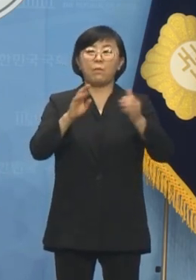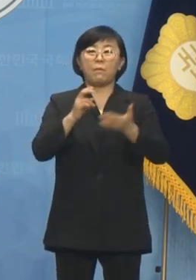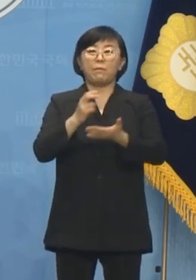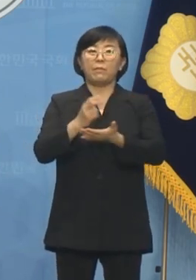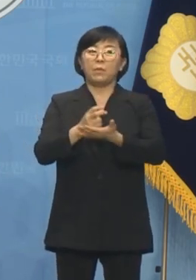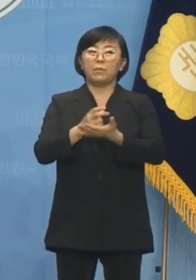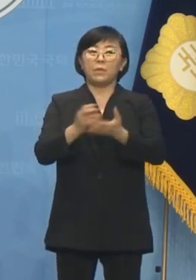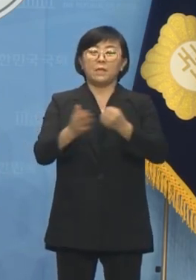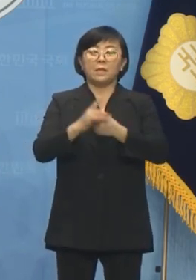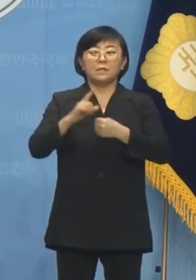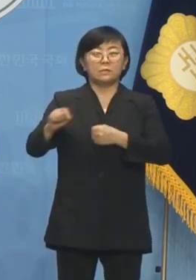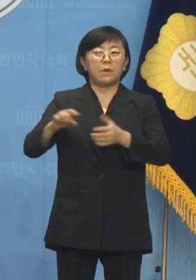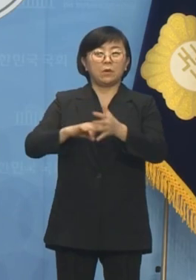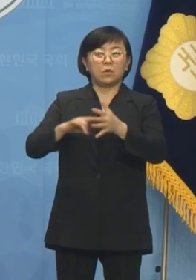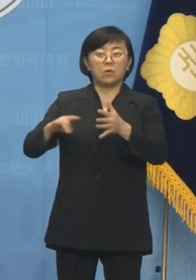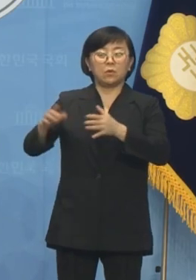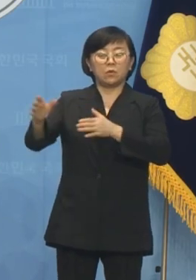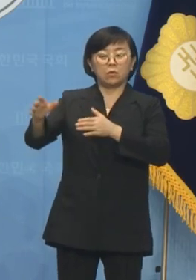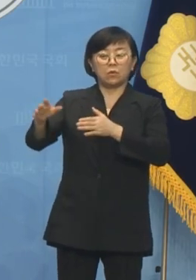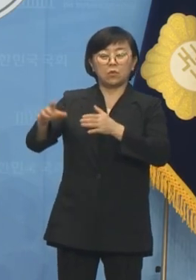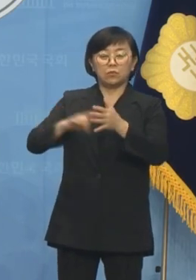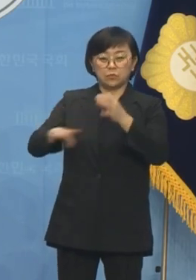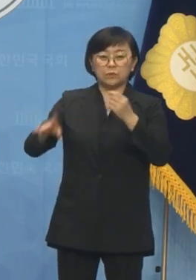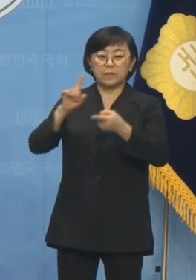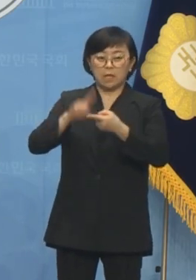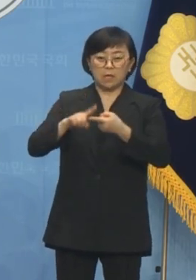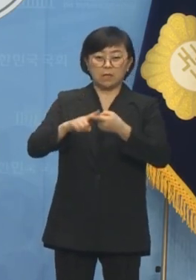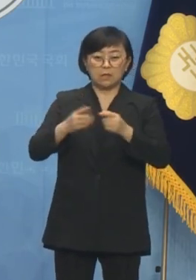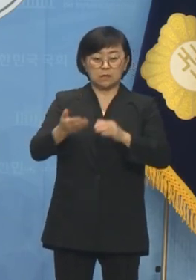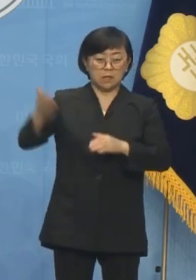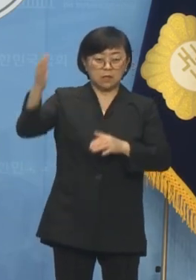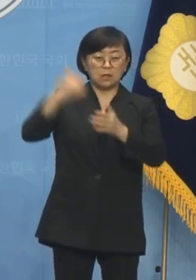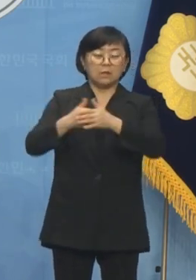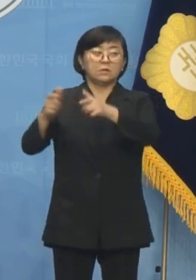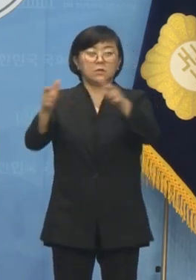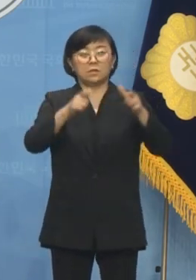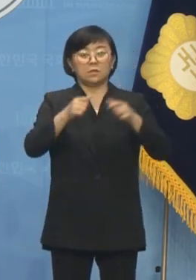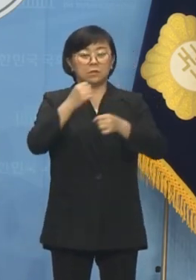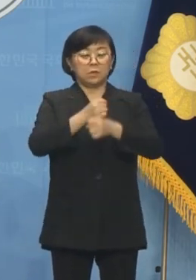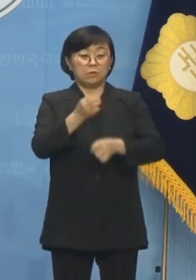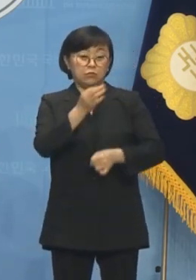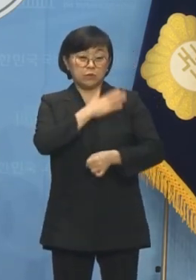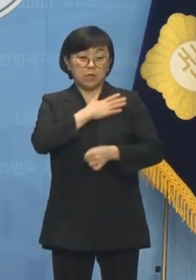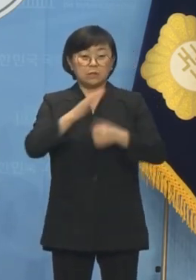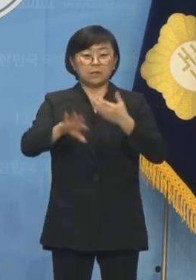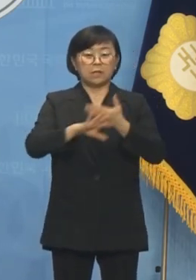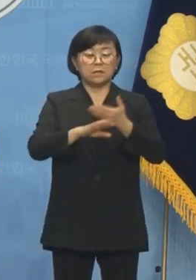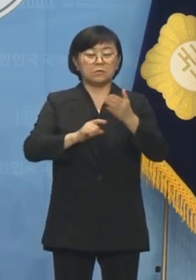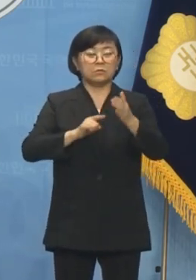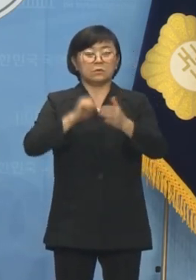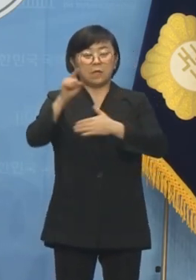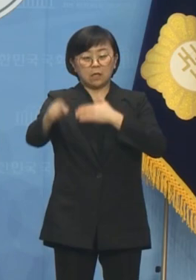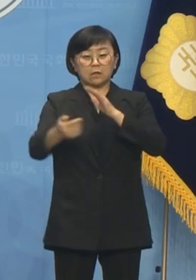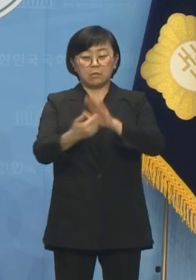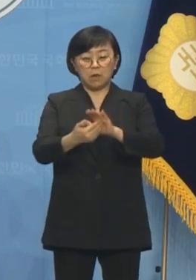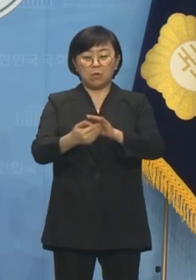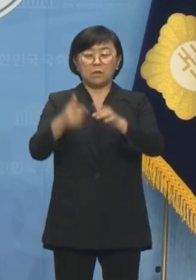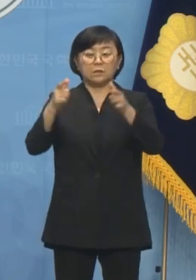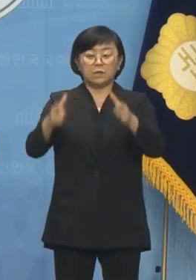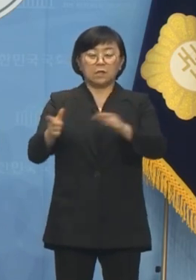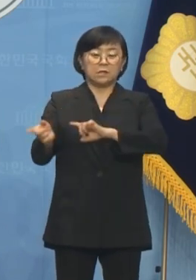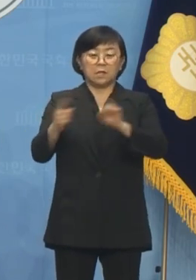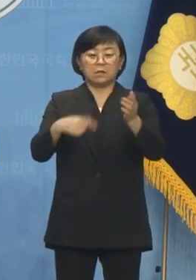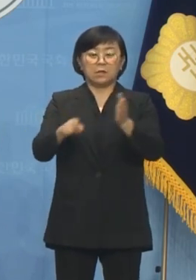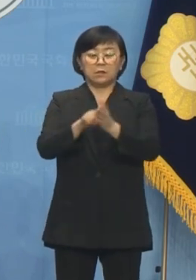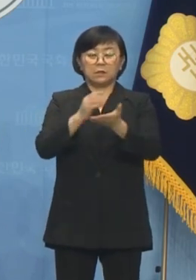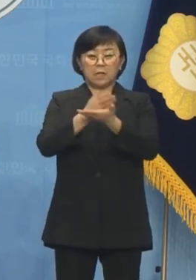지방교보세 법정률 상향 공약에 대해 지역에서 만들어진 부의 타지역 유출을 줄이고 지역 활성화와